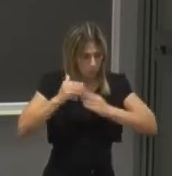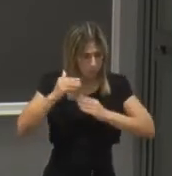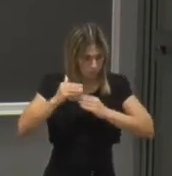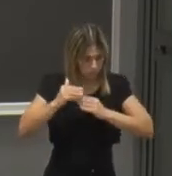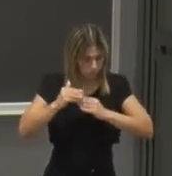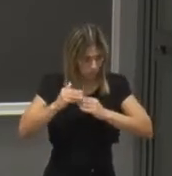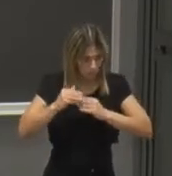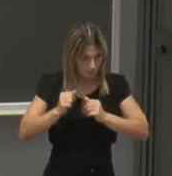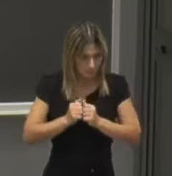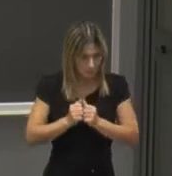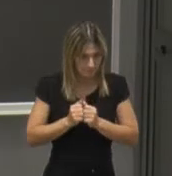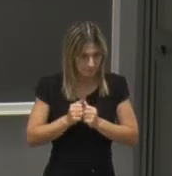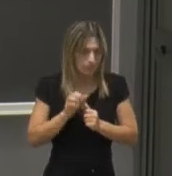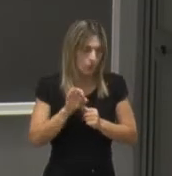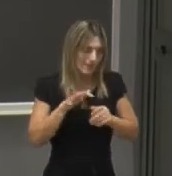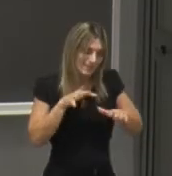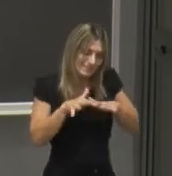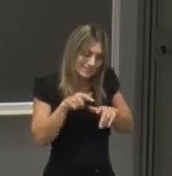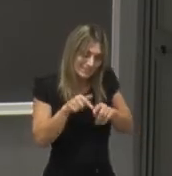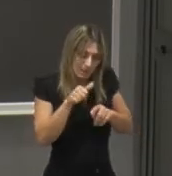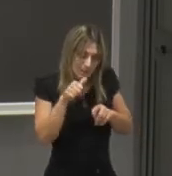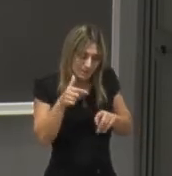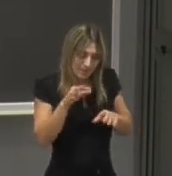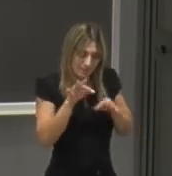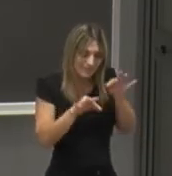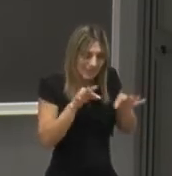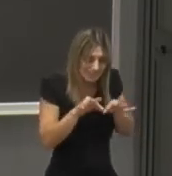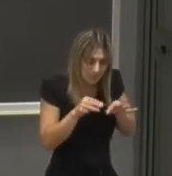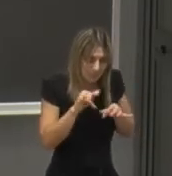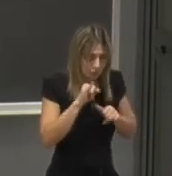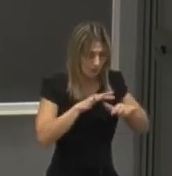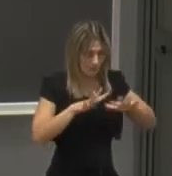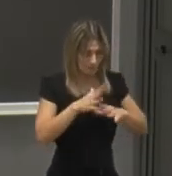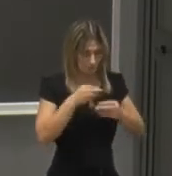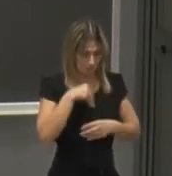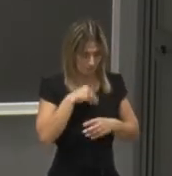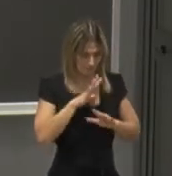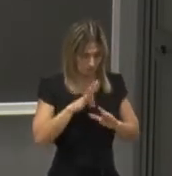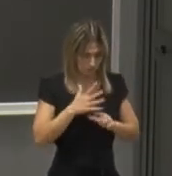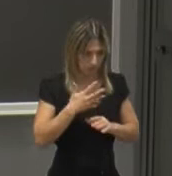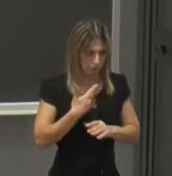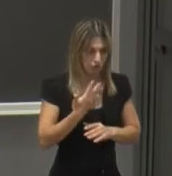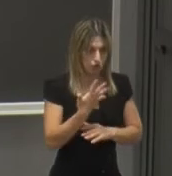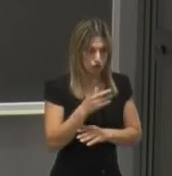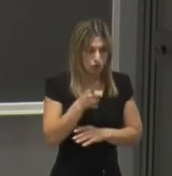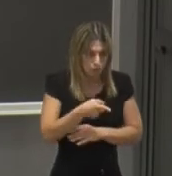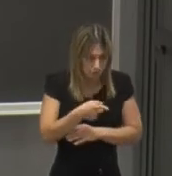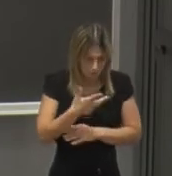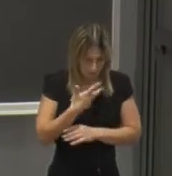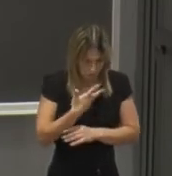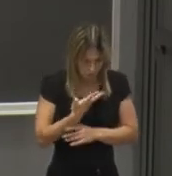sistemi per il trattamento dell'informazione quindi abbiamo per esempio il 5G in ambito delle